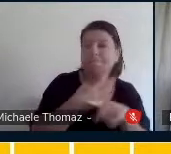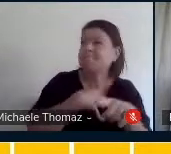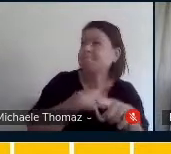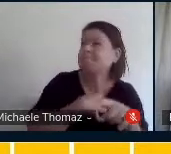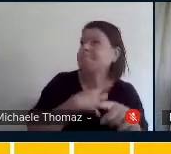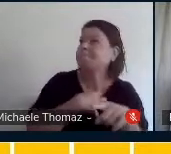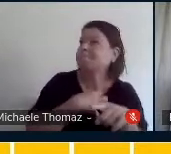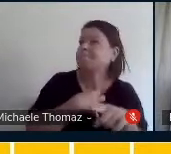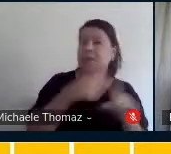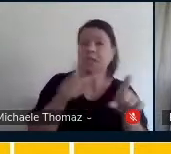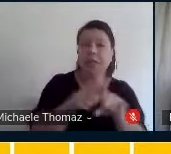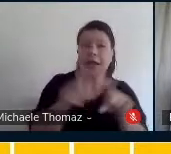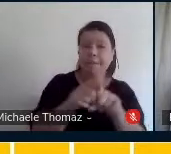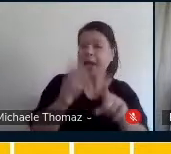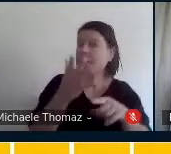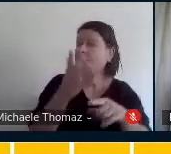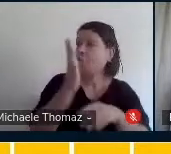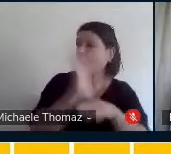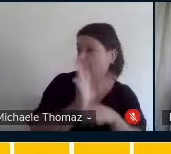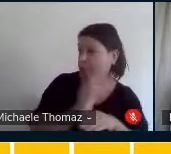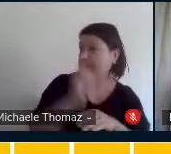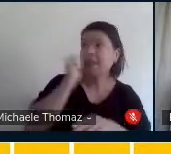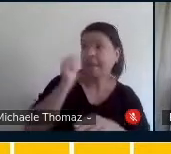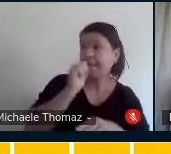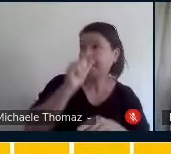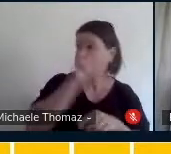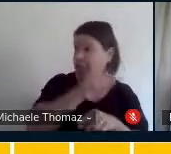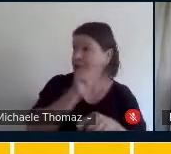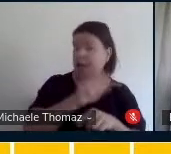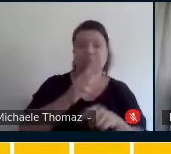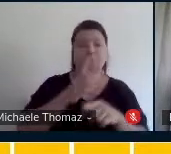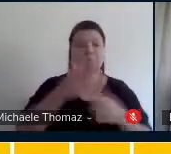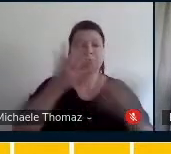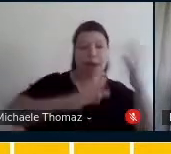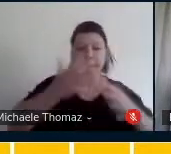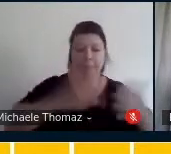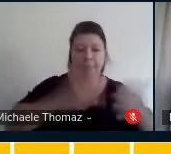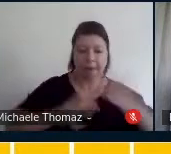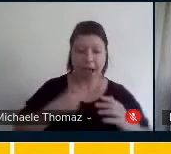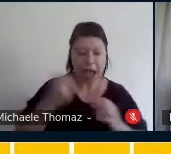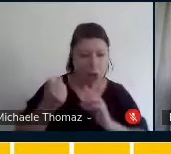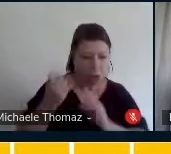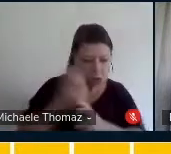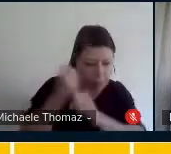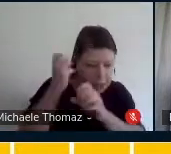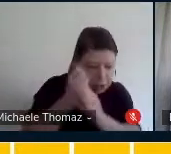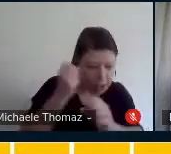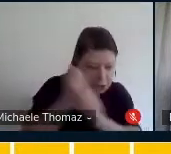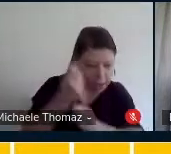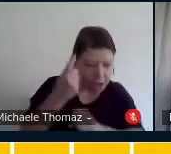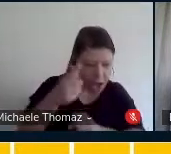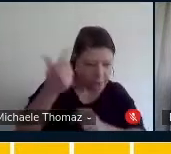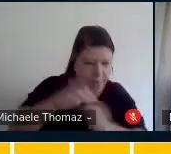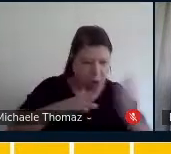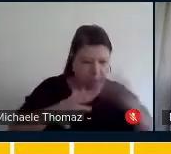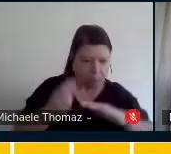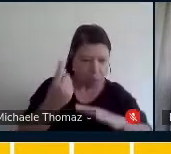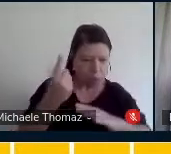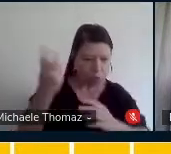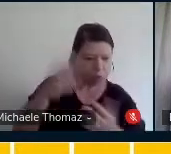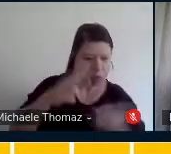menina virando o copo, e começou a contar quantas vezes cada movimento era